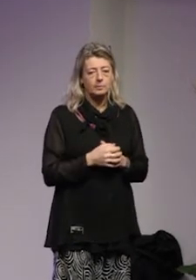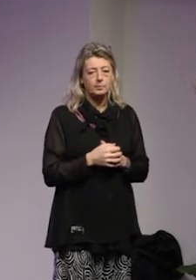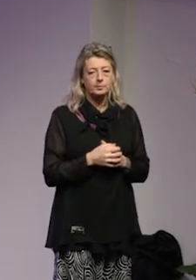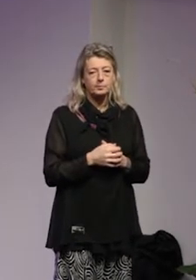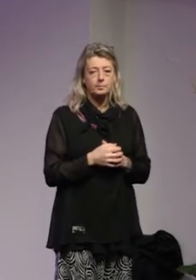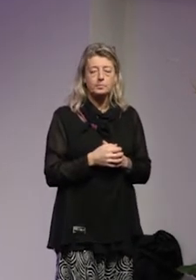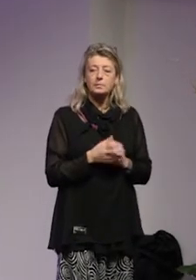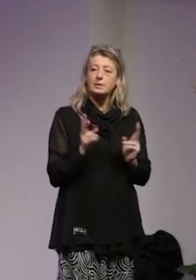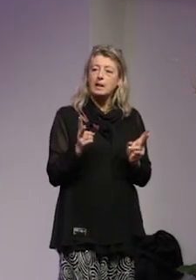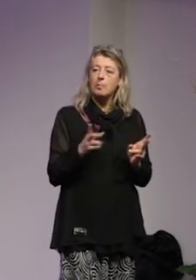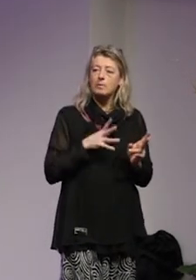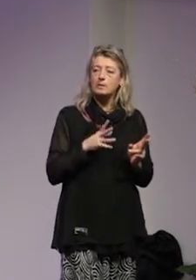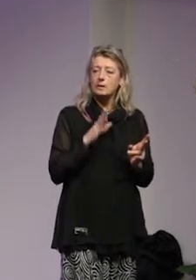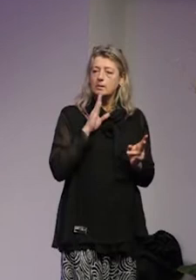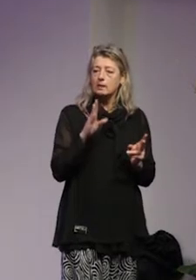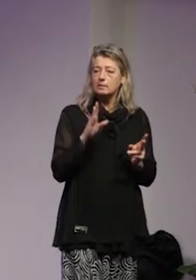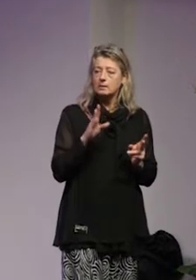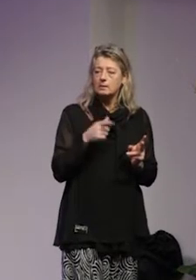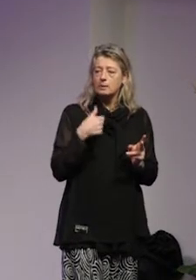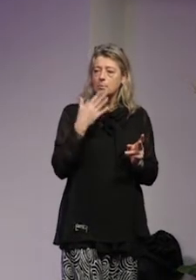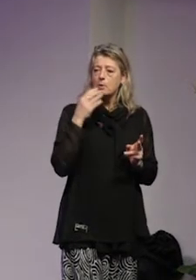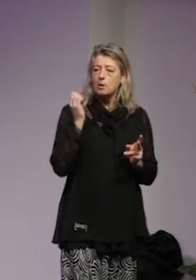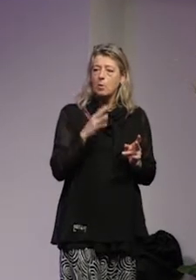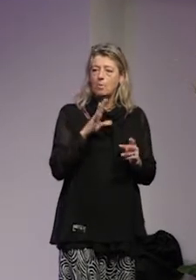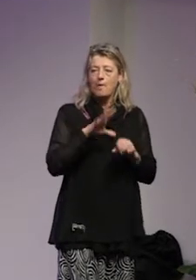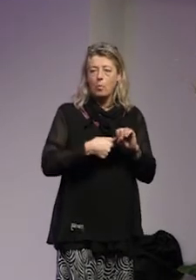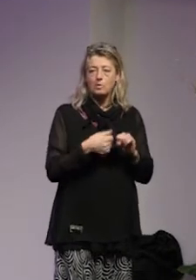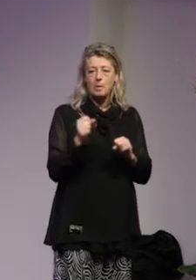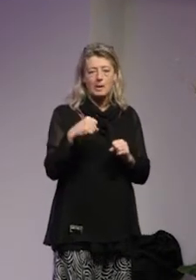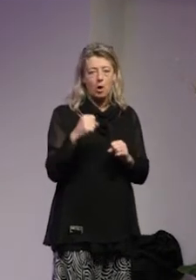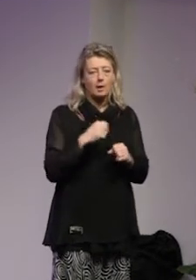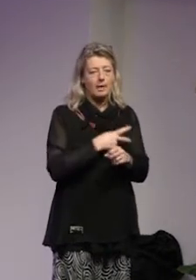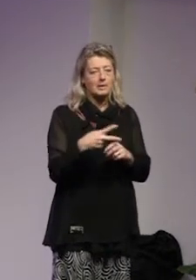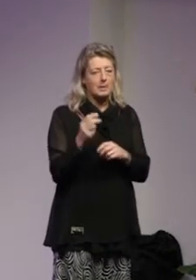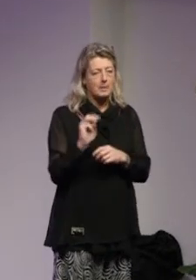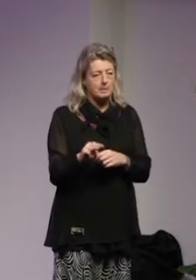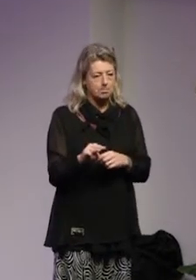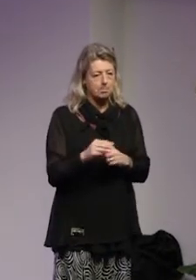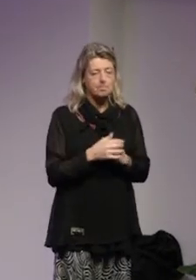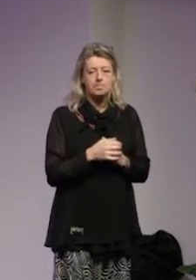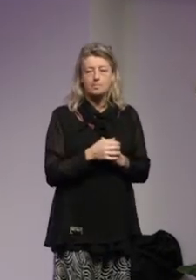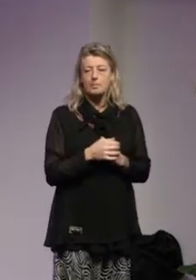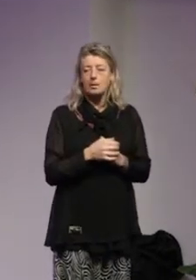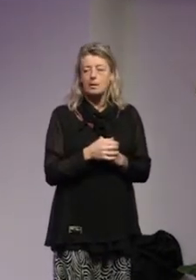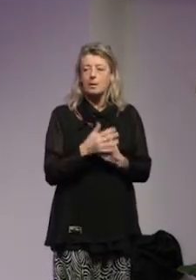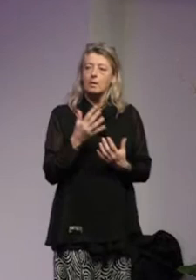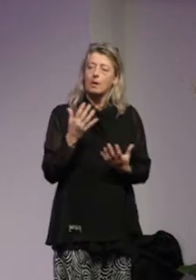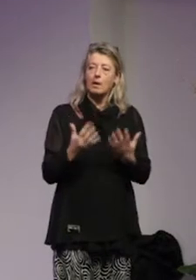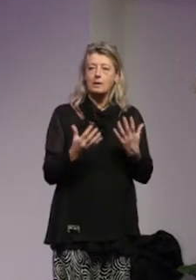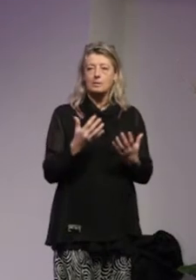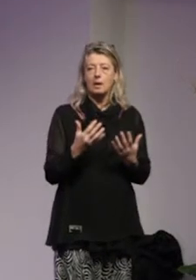likväl finns en tendens när vi pratar om så kallad våldsbejakande extremism att ganska